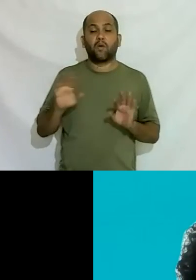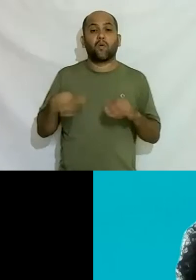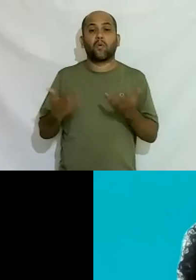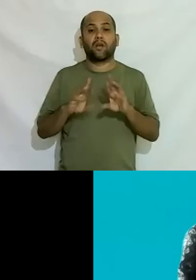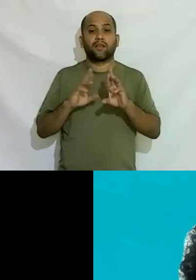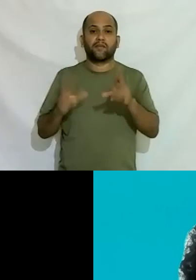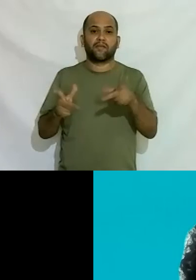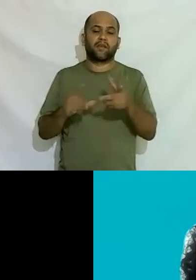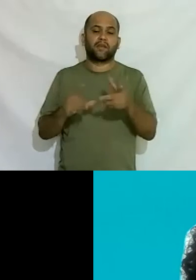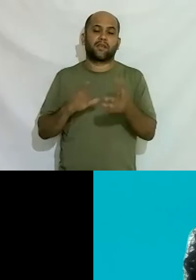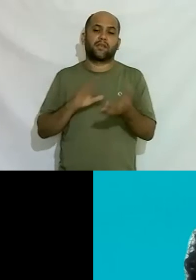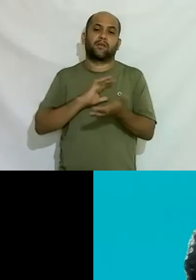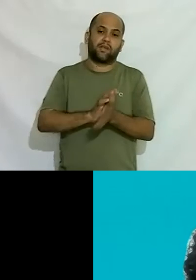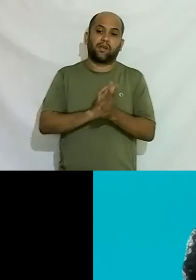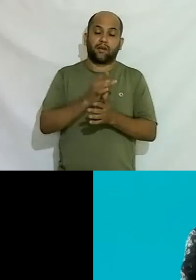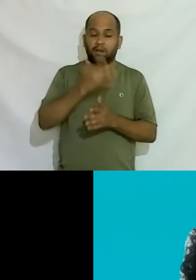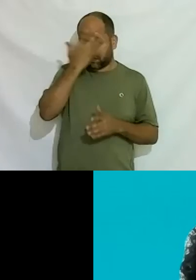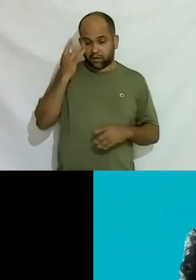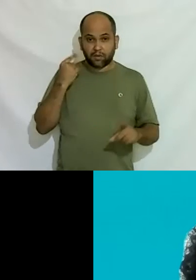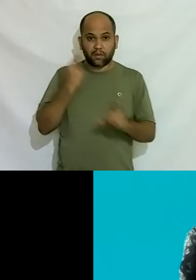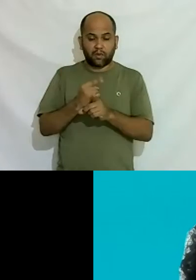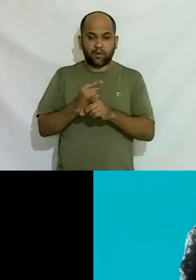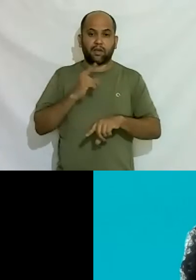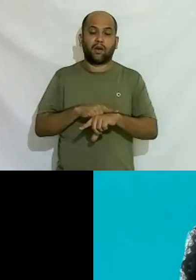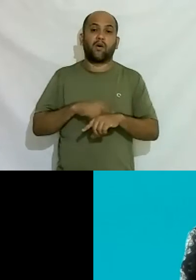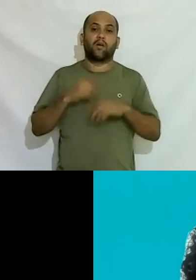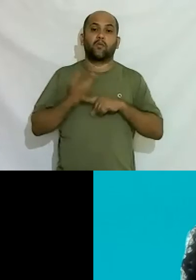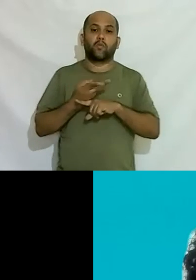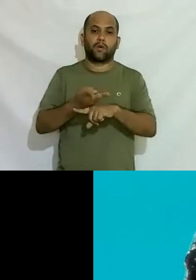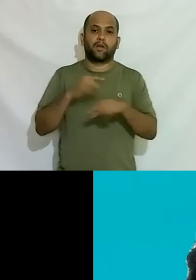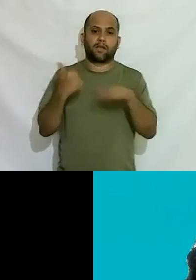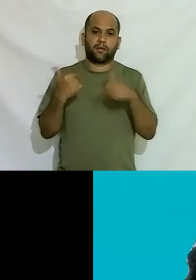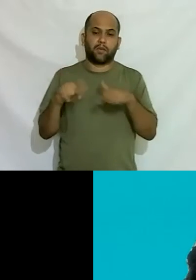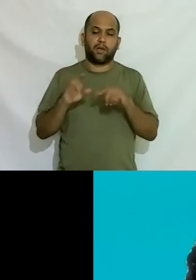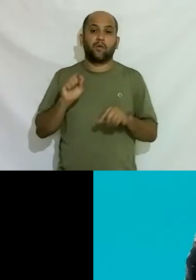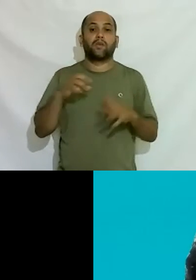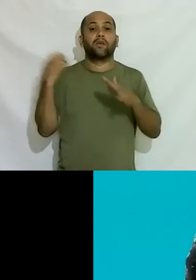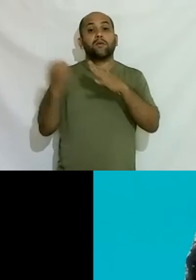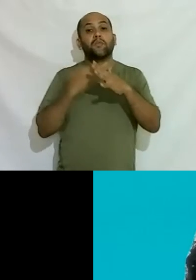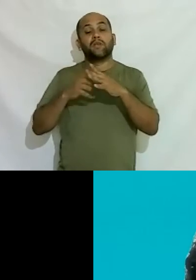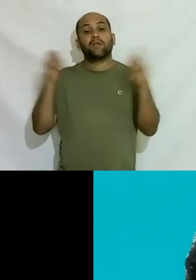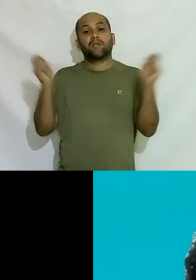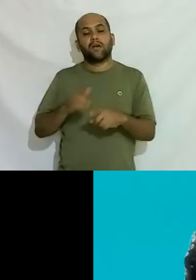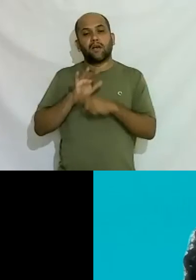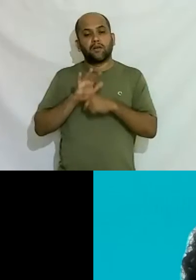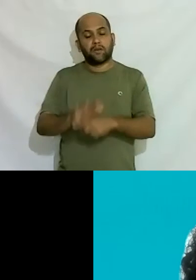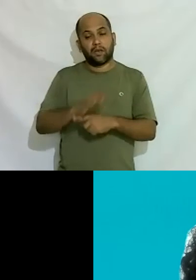preconceito que as pessoas encontram na hora de procurar um emprego e o que que as as empresas podem fazer por essas pessoas como